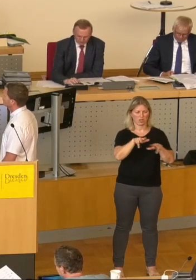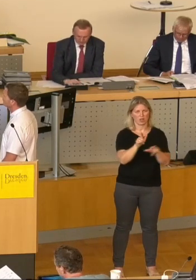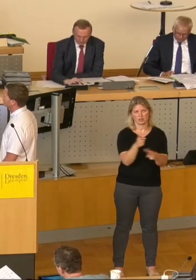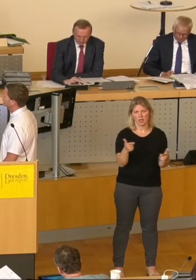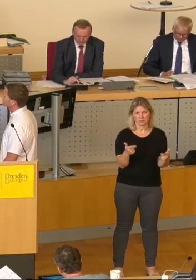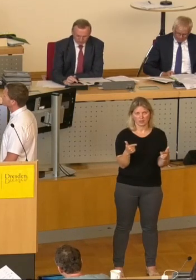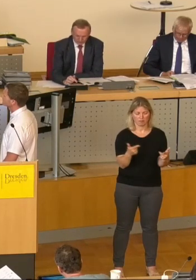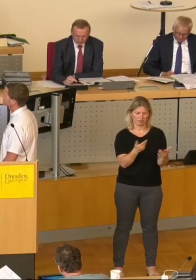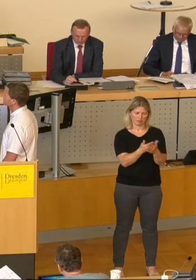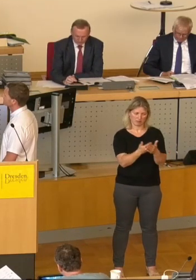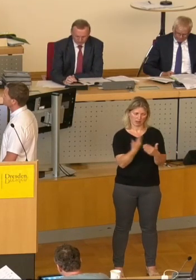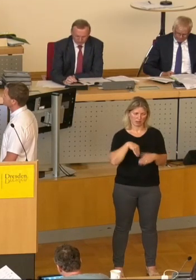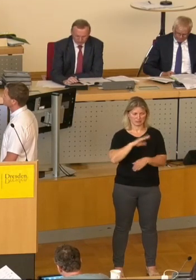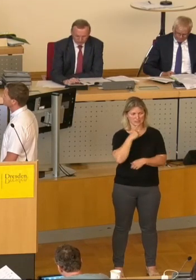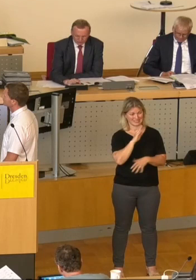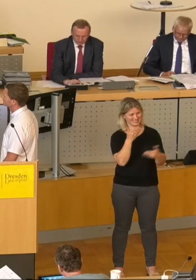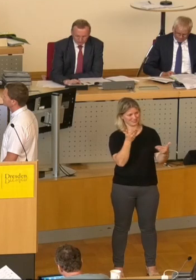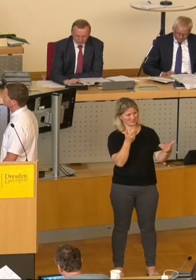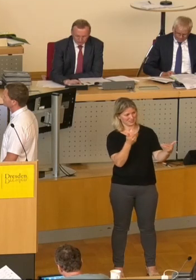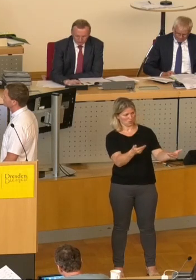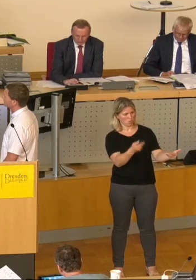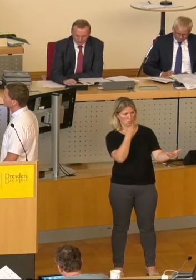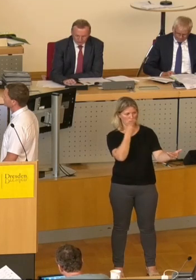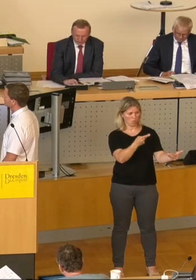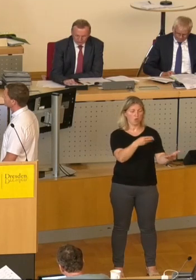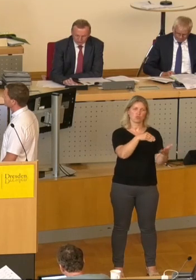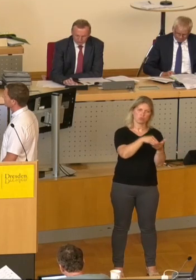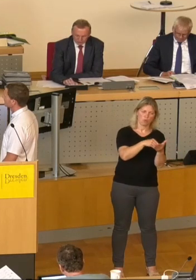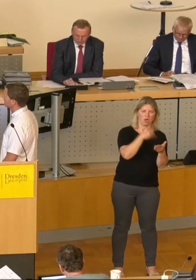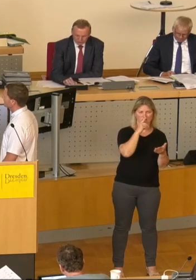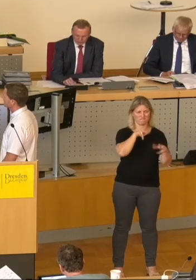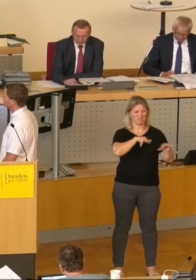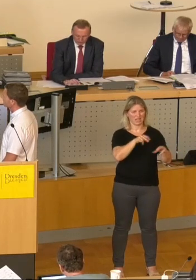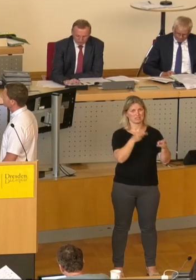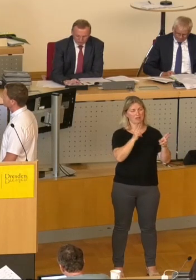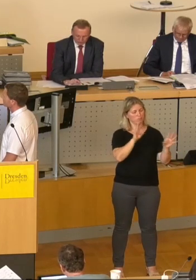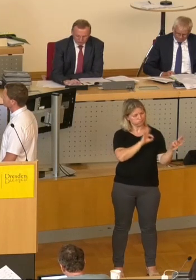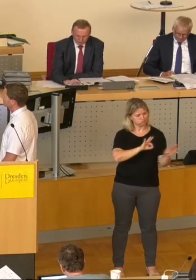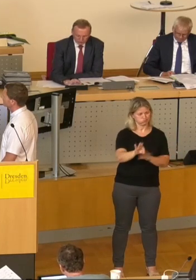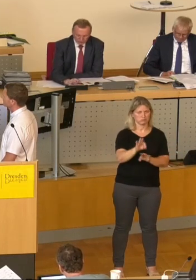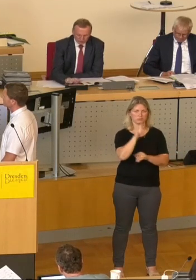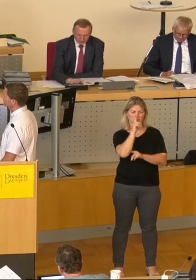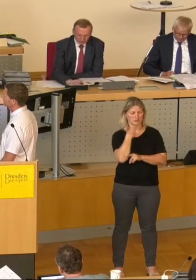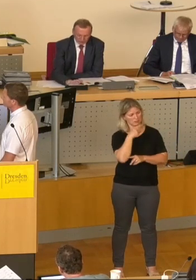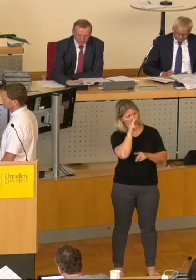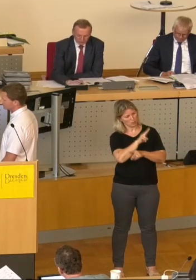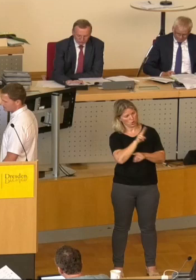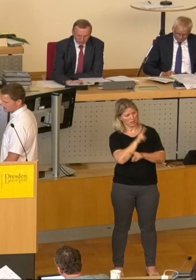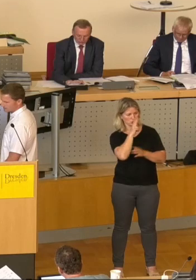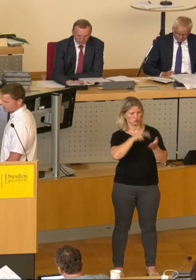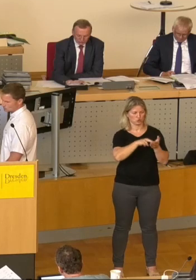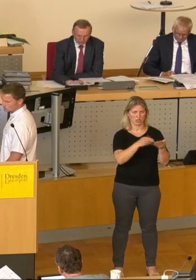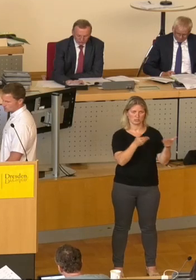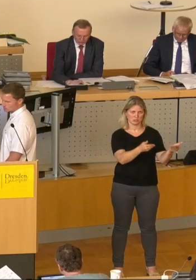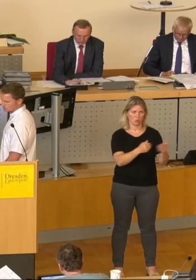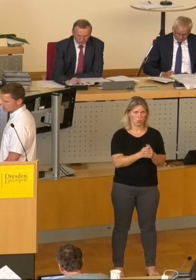Sagen wir, in dem Zustand ist sie noch verkehrssicher. Wir beobachten regelmäßig Ihren Zustand als Stadtverwaltung und machen aus